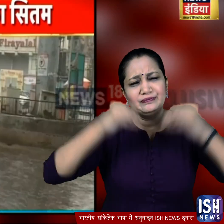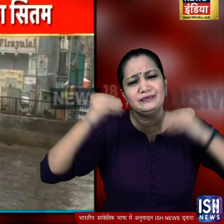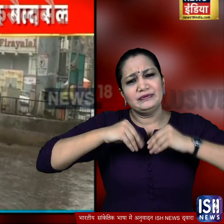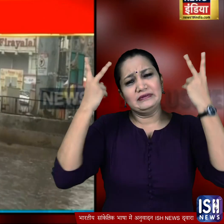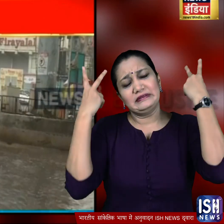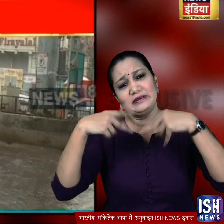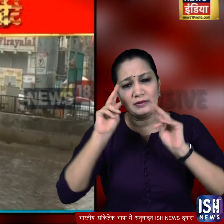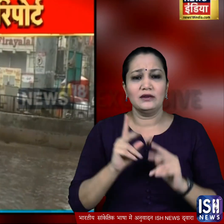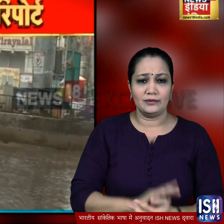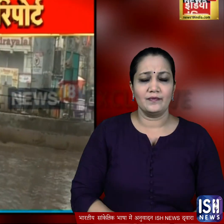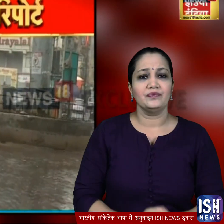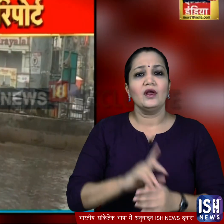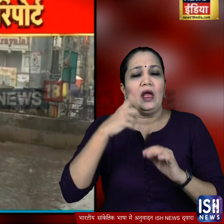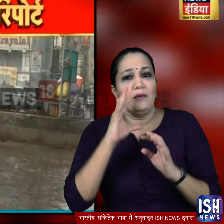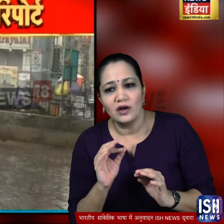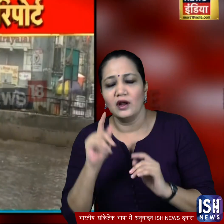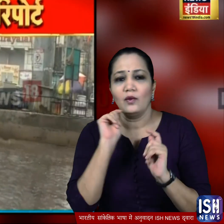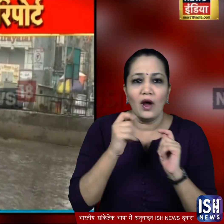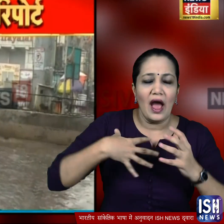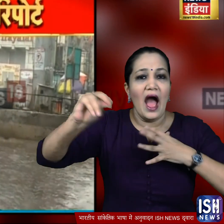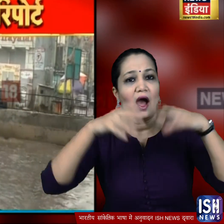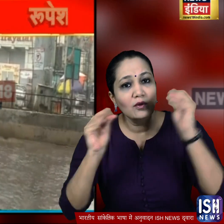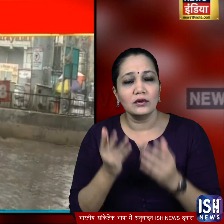सबसे जादा परिशानी हुई जो जरूरी काम की वज़े से अपने घरों से बाहर निकले